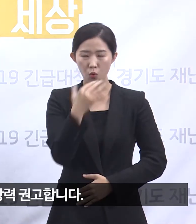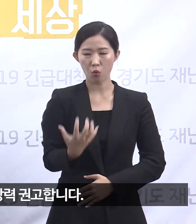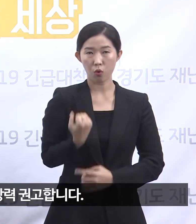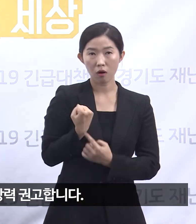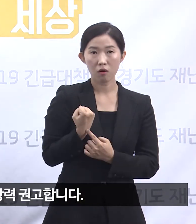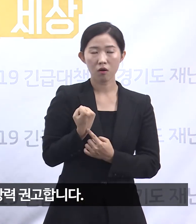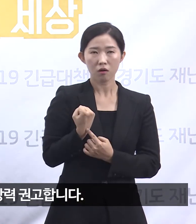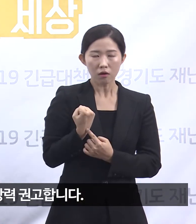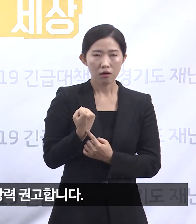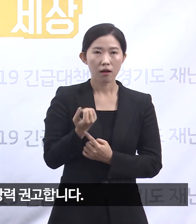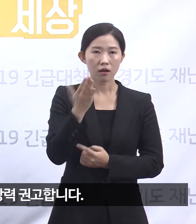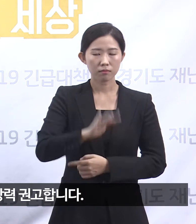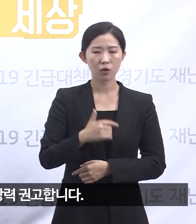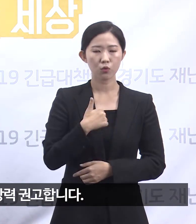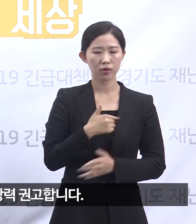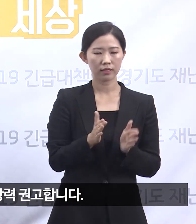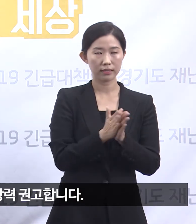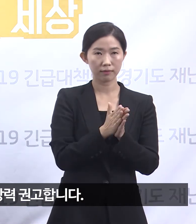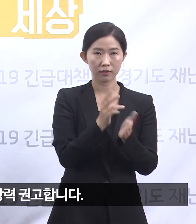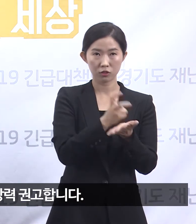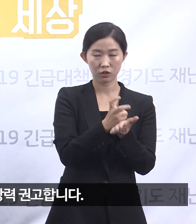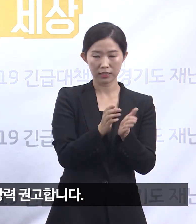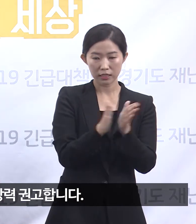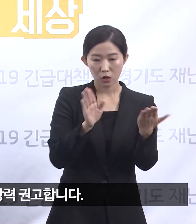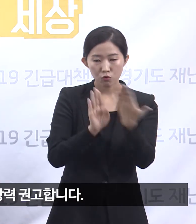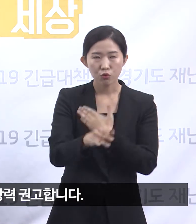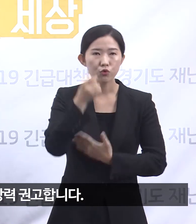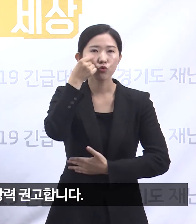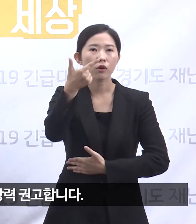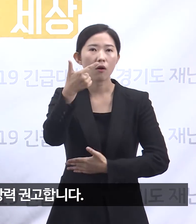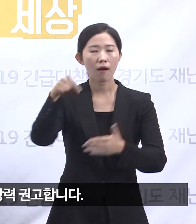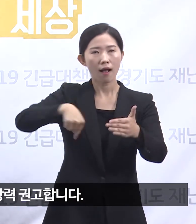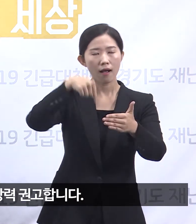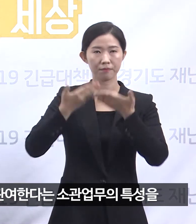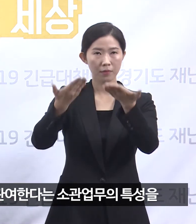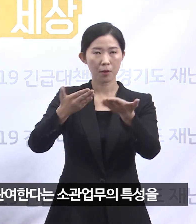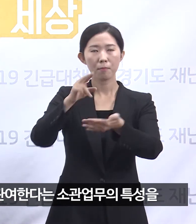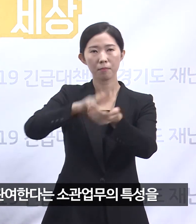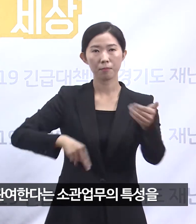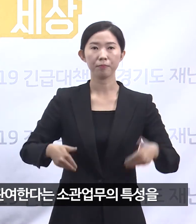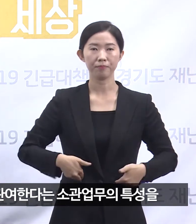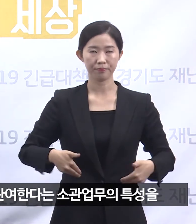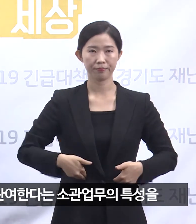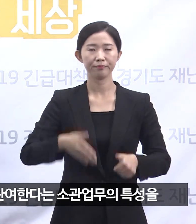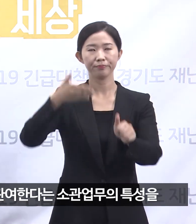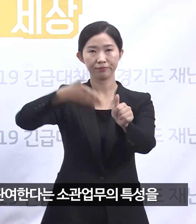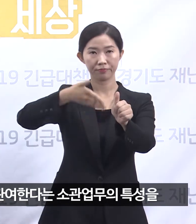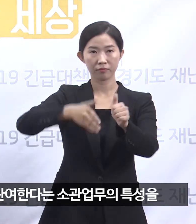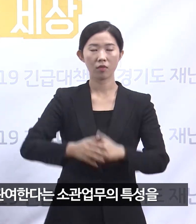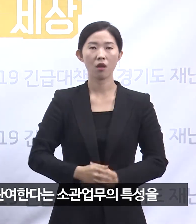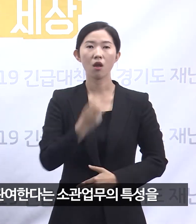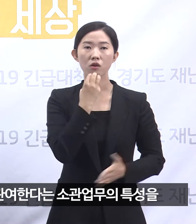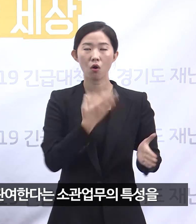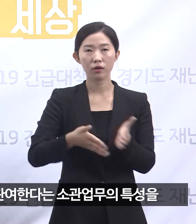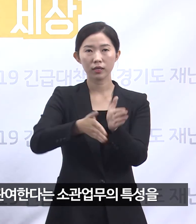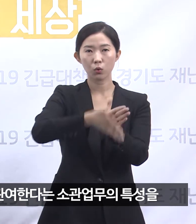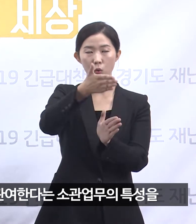6개월 내에 해소할 것을 강력하게 권고합니다. 경기도시주택공사는